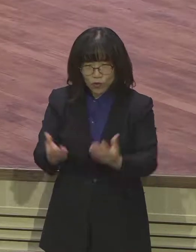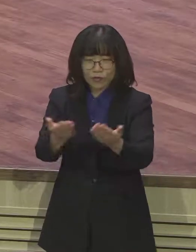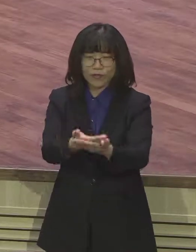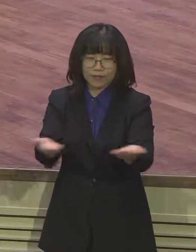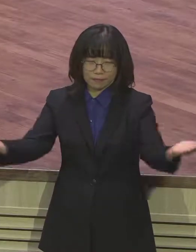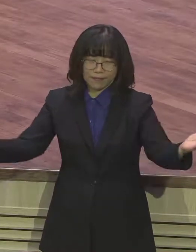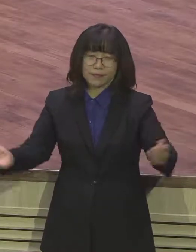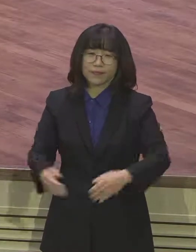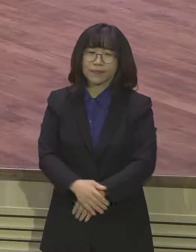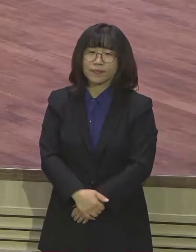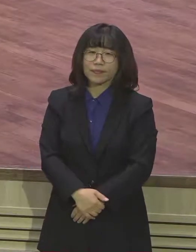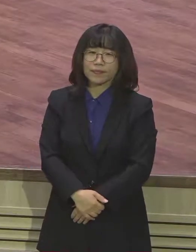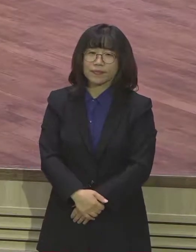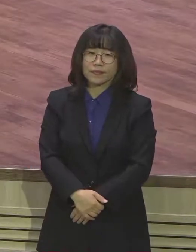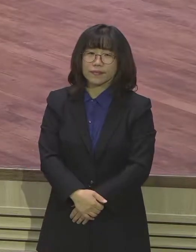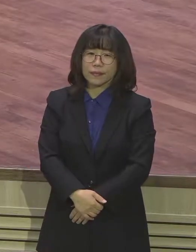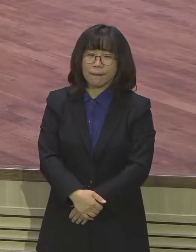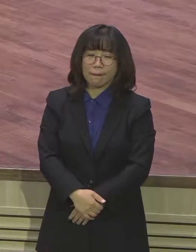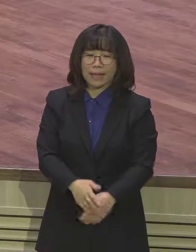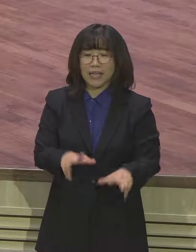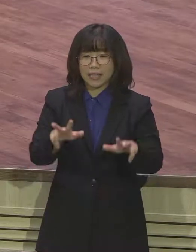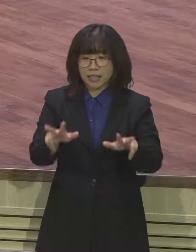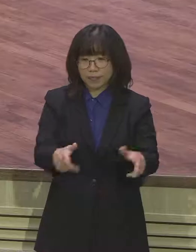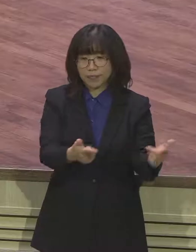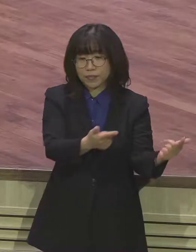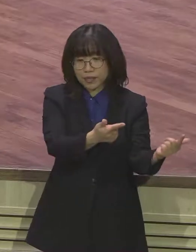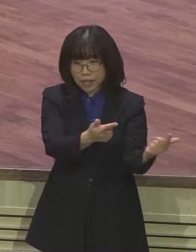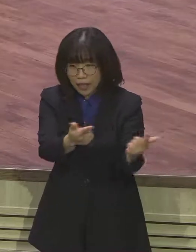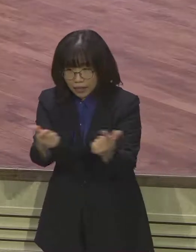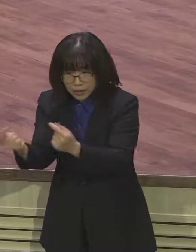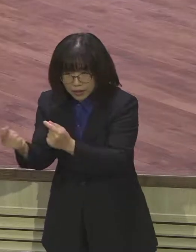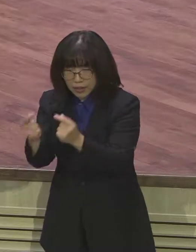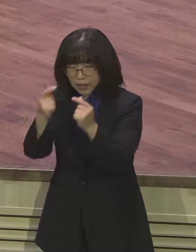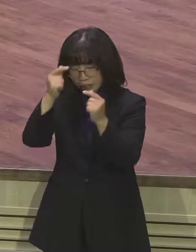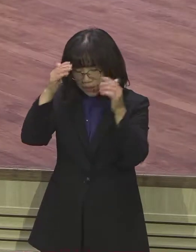이제 말씀 붙잡고 우리 함께 집중 기도를 하도록 하겠습니다